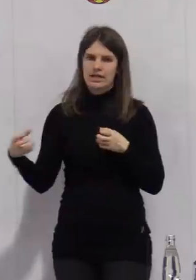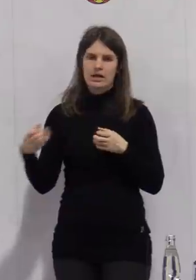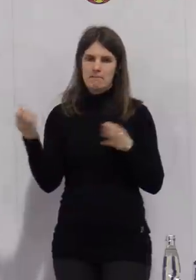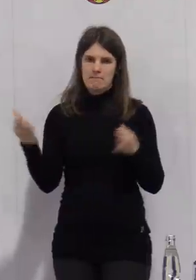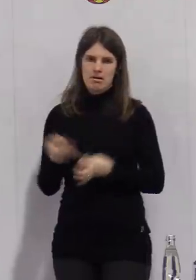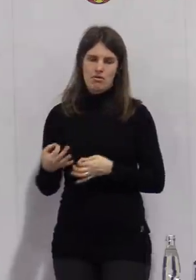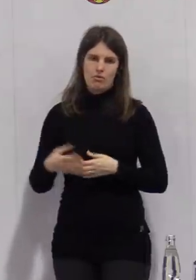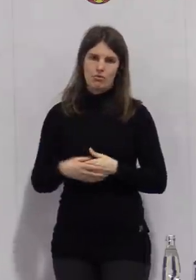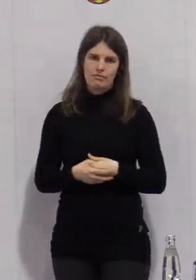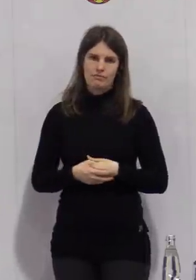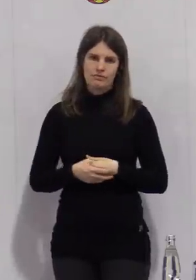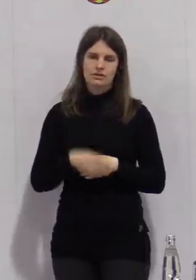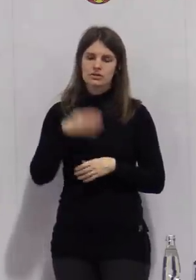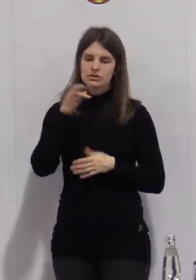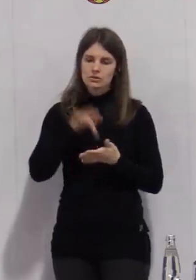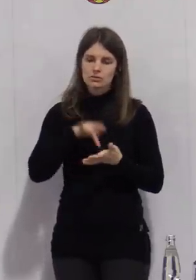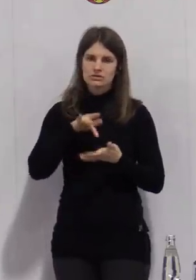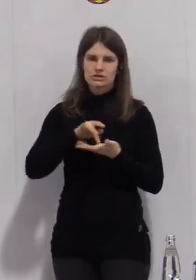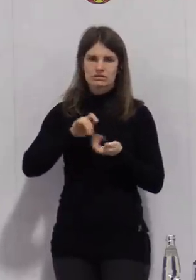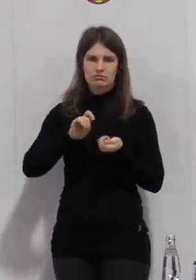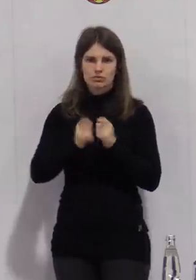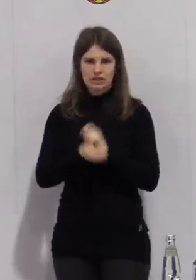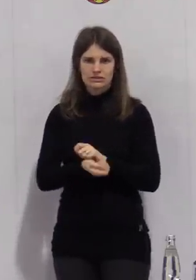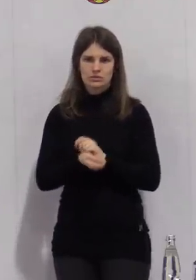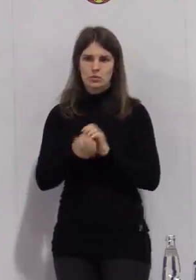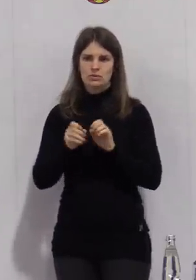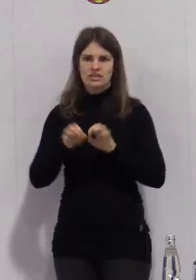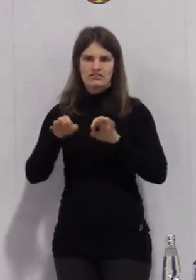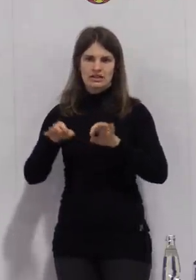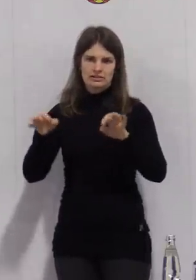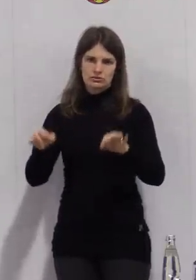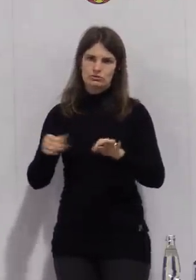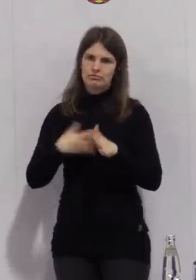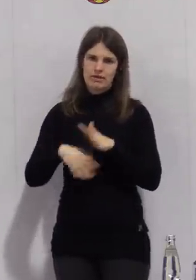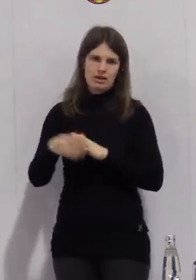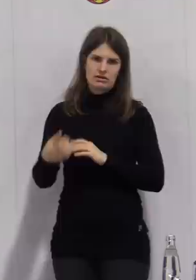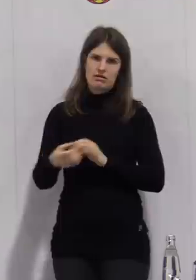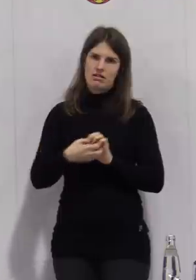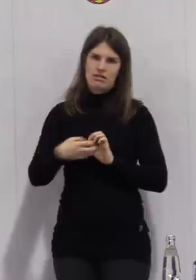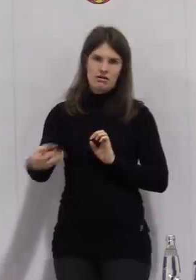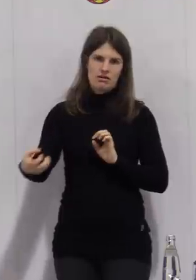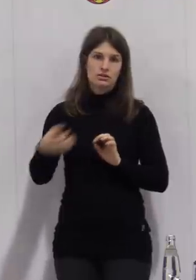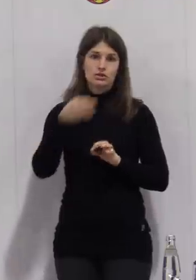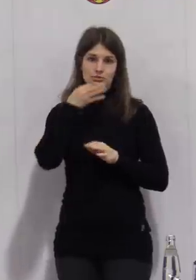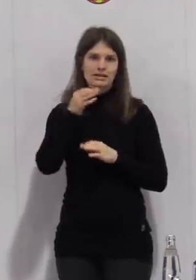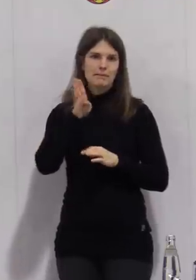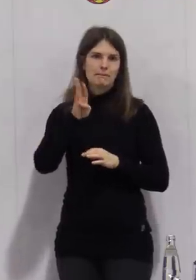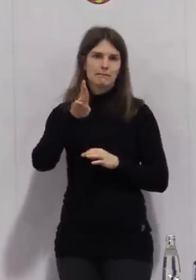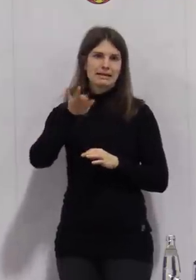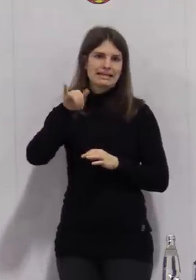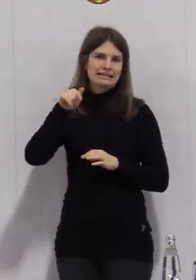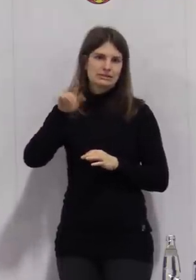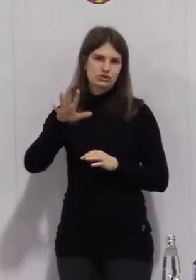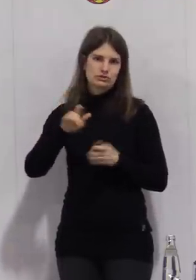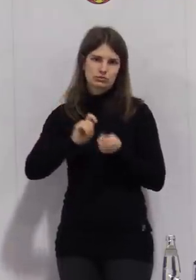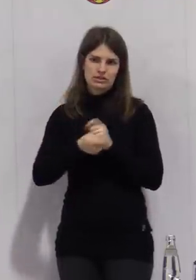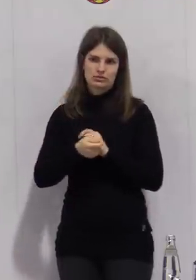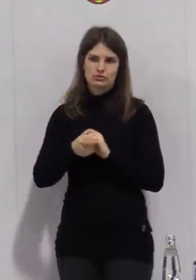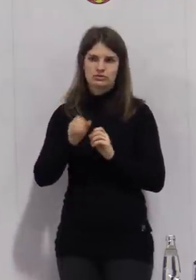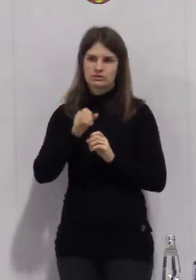weil die Infektiosität dieser mutierten Viren, also das heißt in dem Fall auch die britische Mutationsform